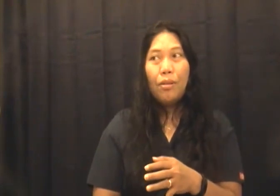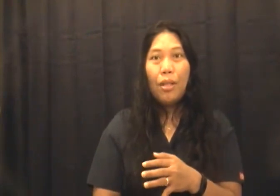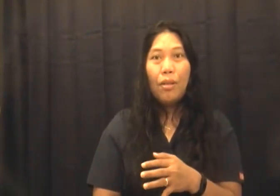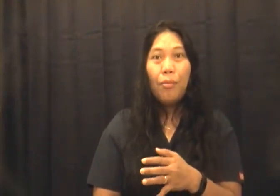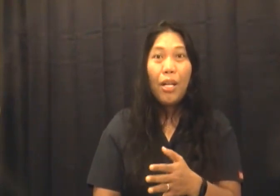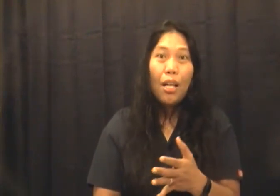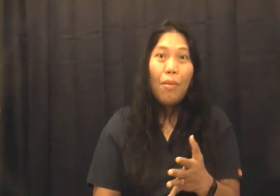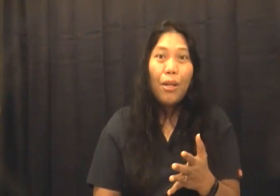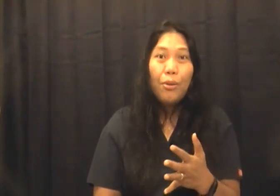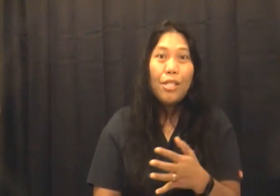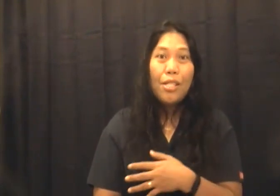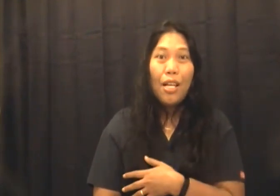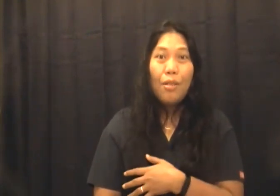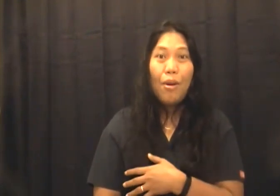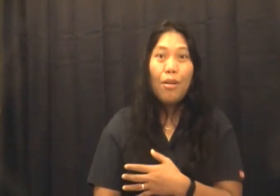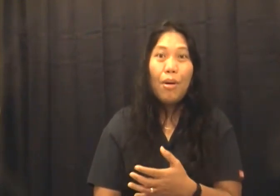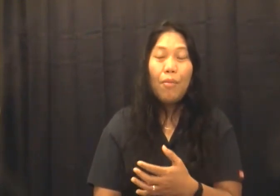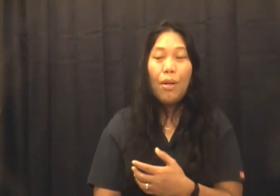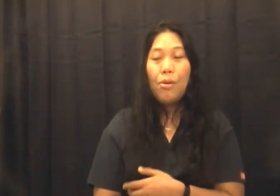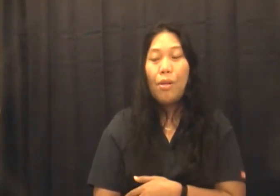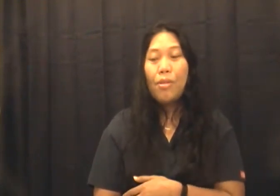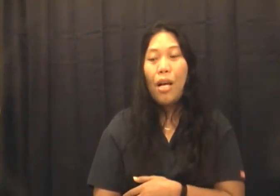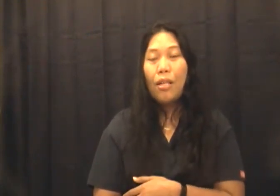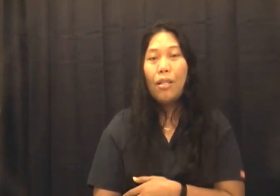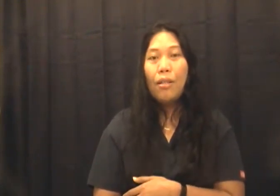para kalmado din sila di ba na makipag-usap sa akin